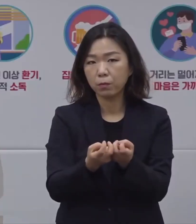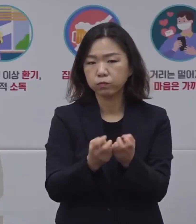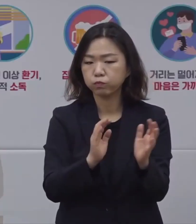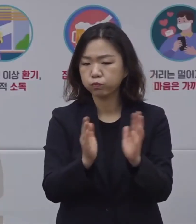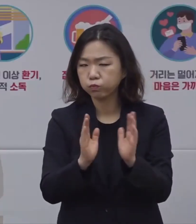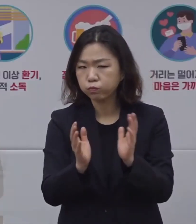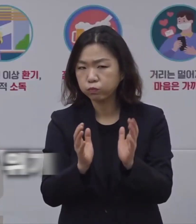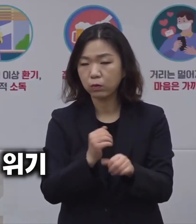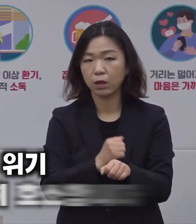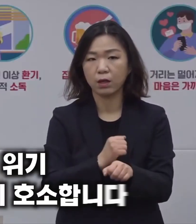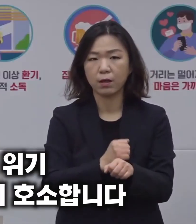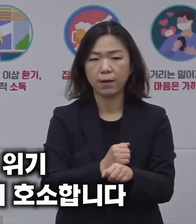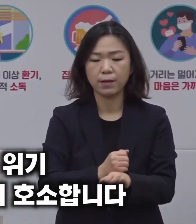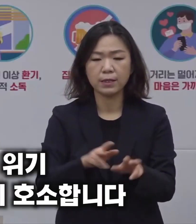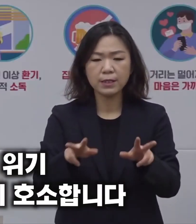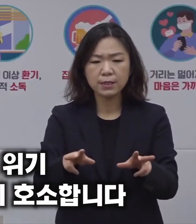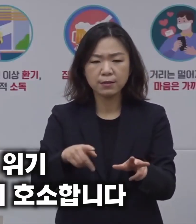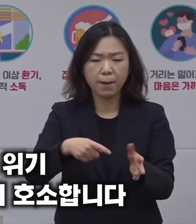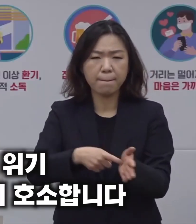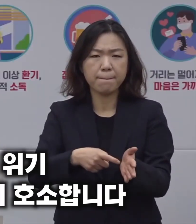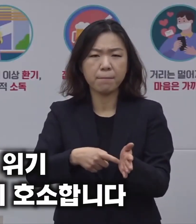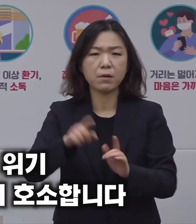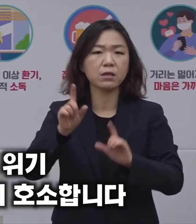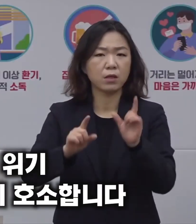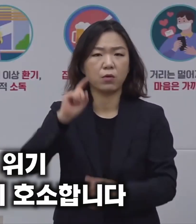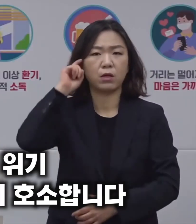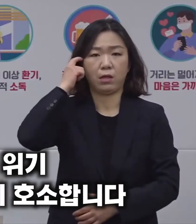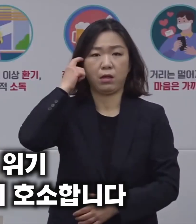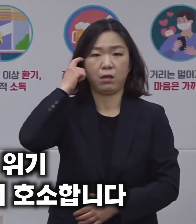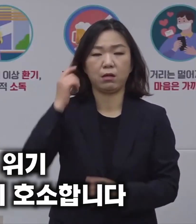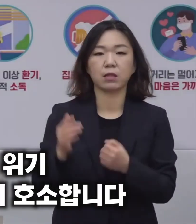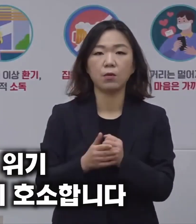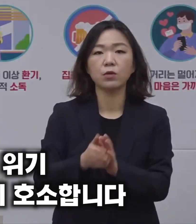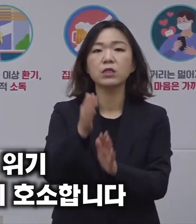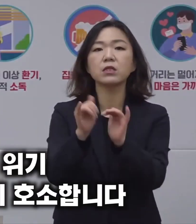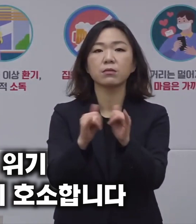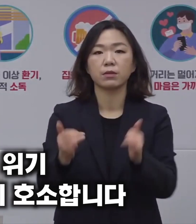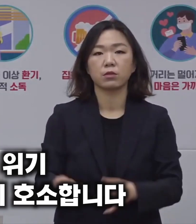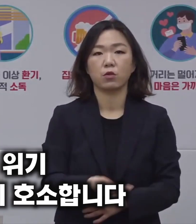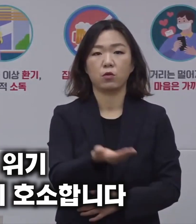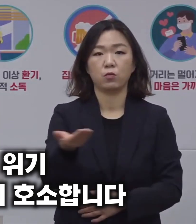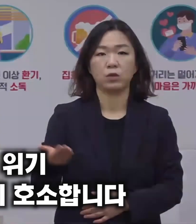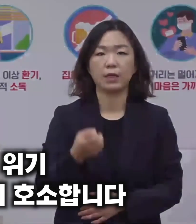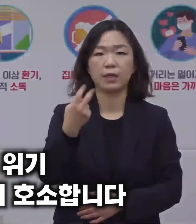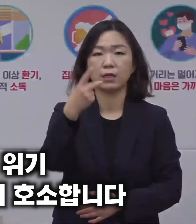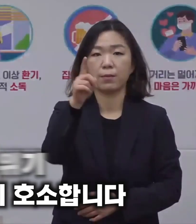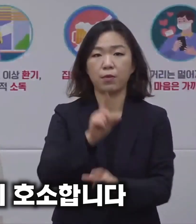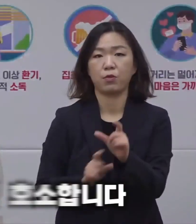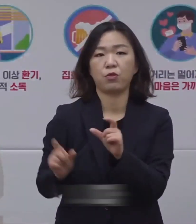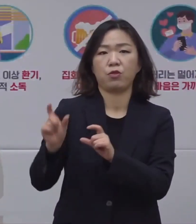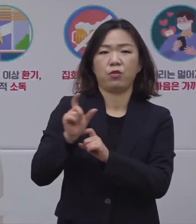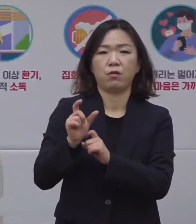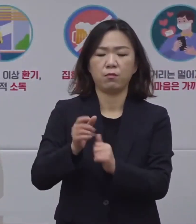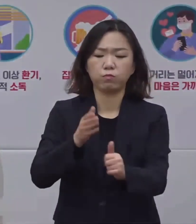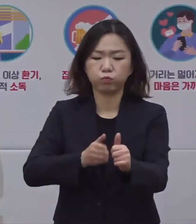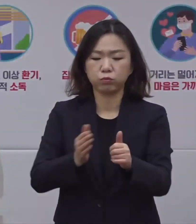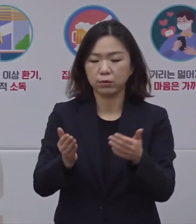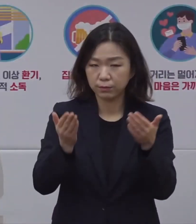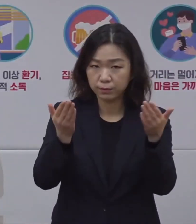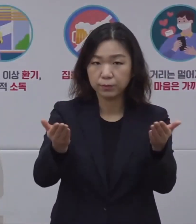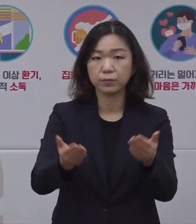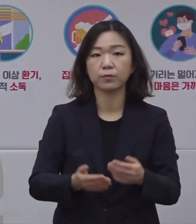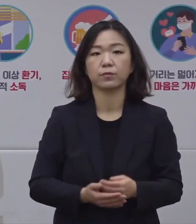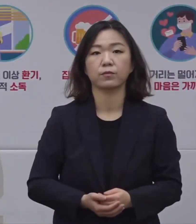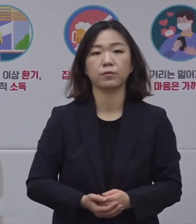매우 긴박한 위기의식을 받고 시민 여러분께 다시 한 번 반절히 호소합니다.